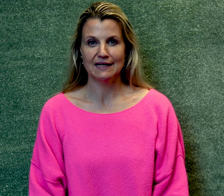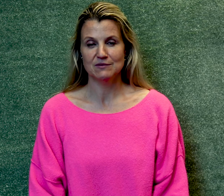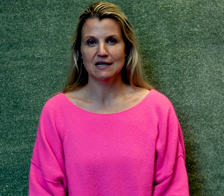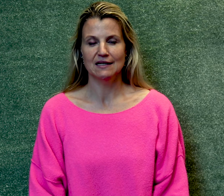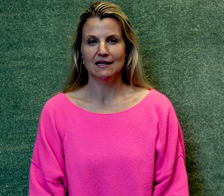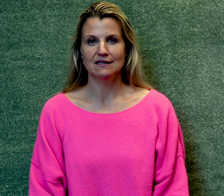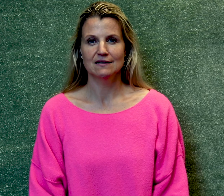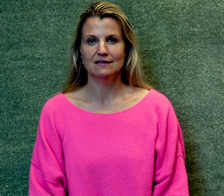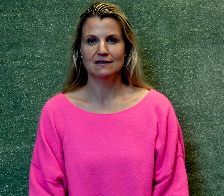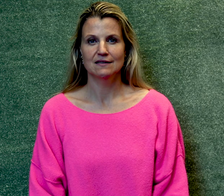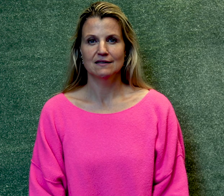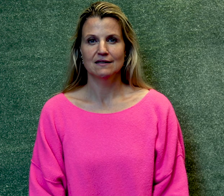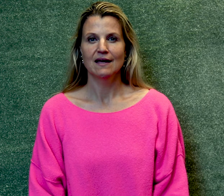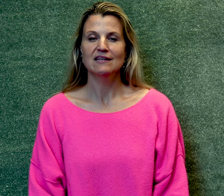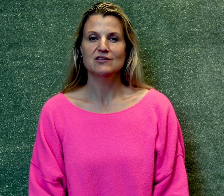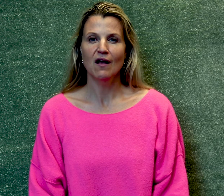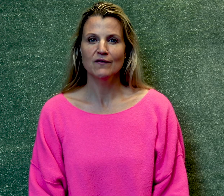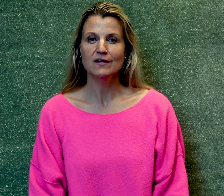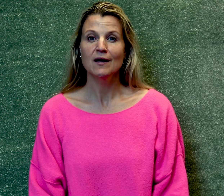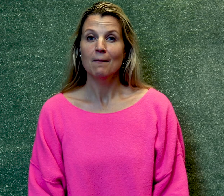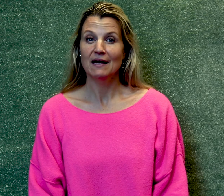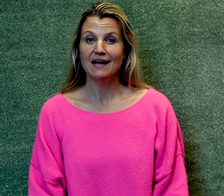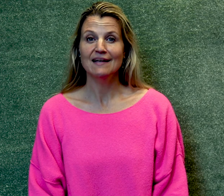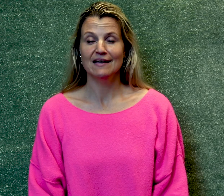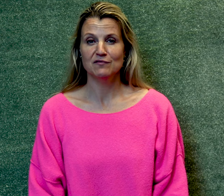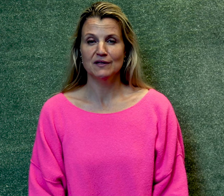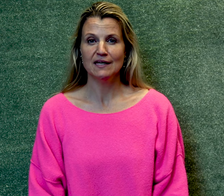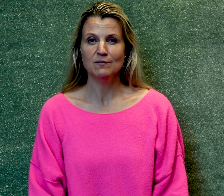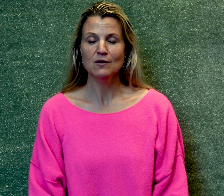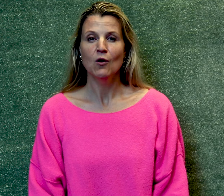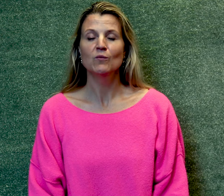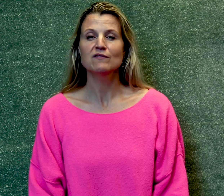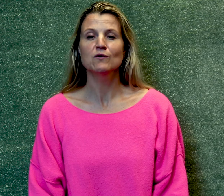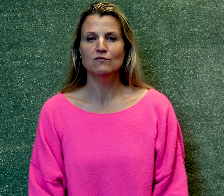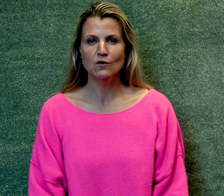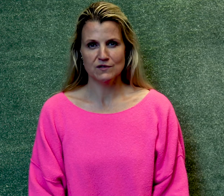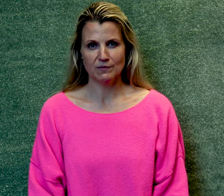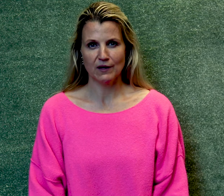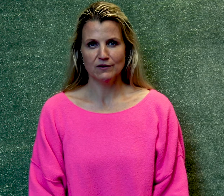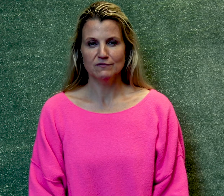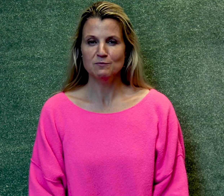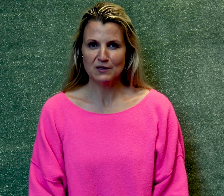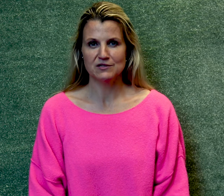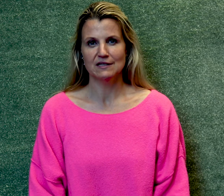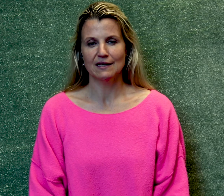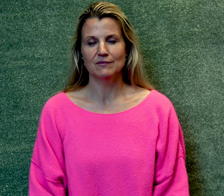ritmes aanleren. Het is handig bij het aanleren van een ritme om daarvoor een woord te gebruiken wat past in het ritme.